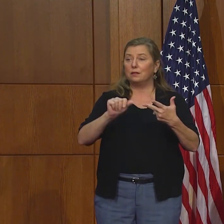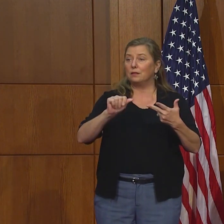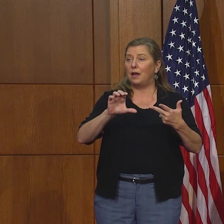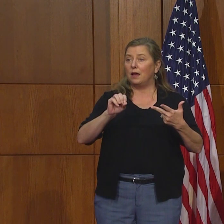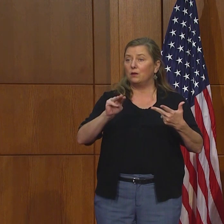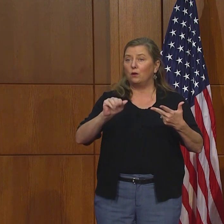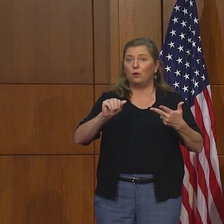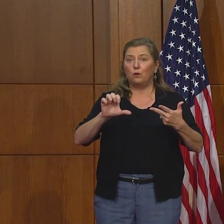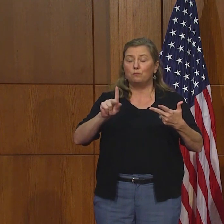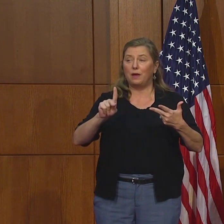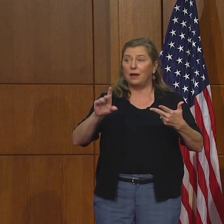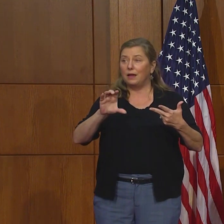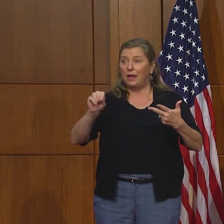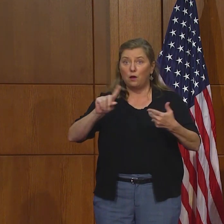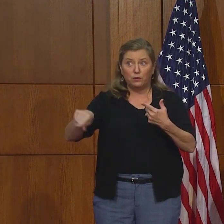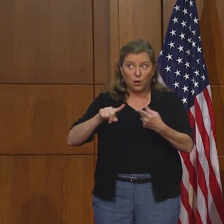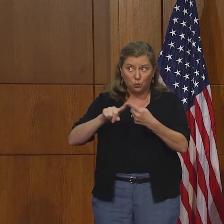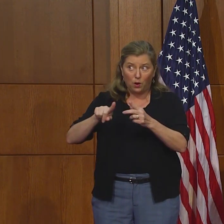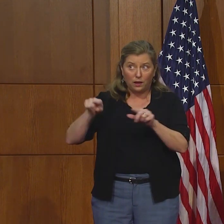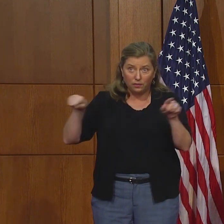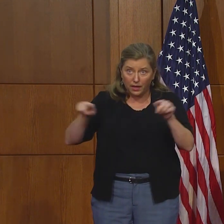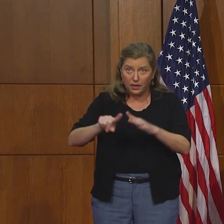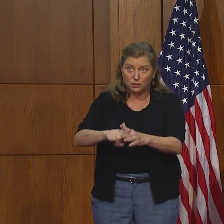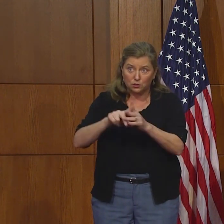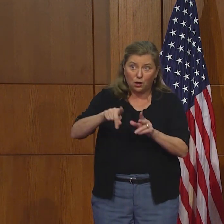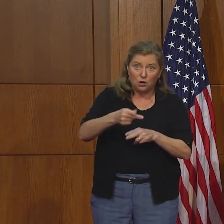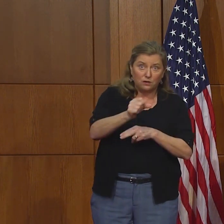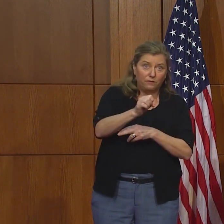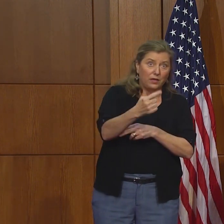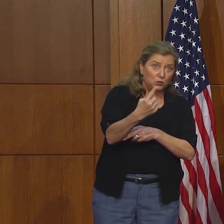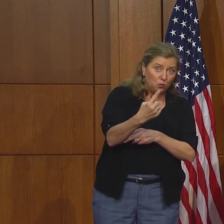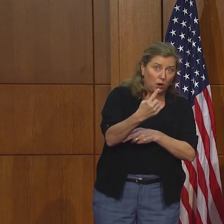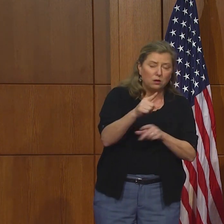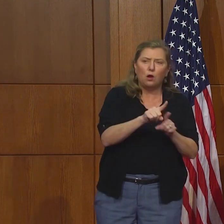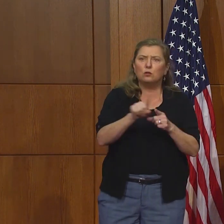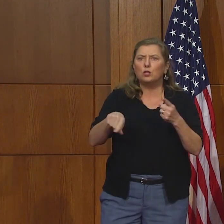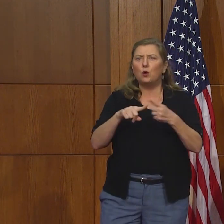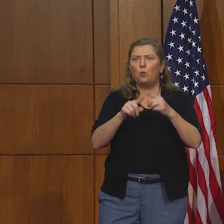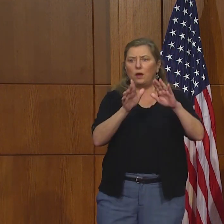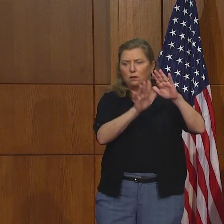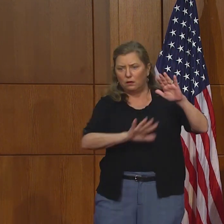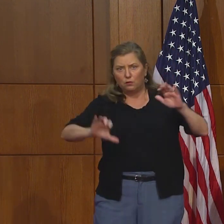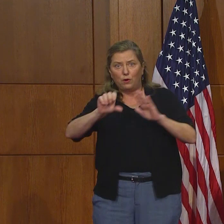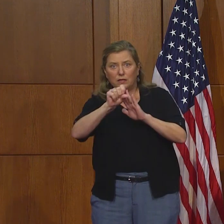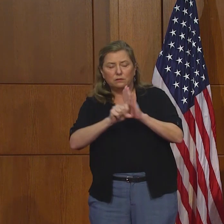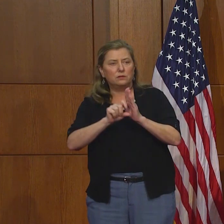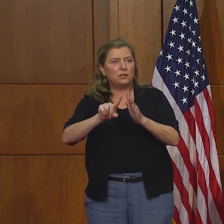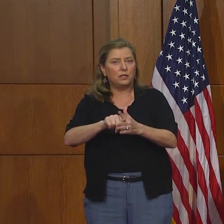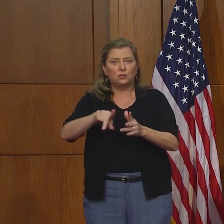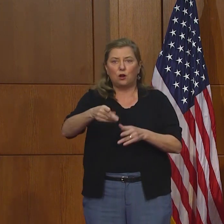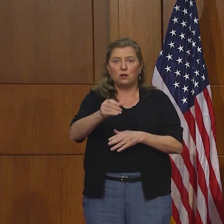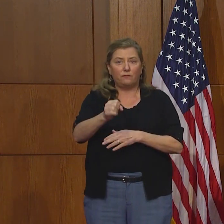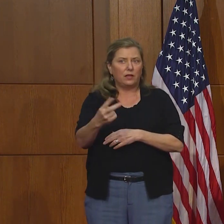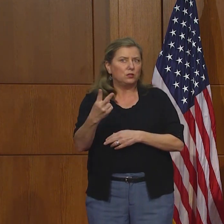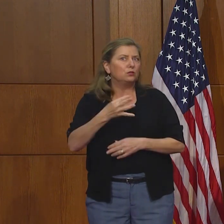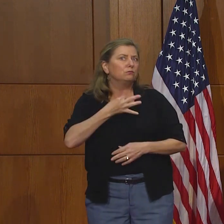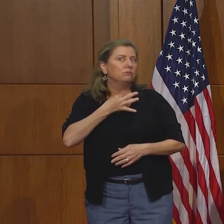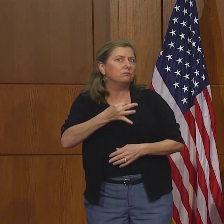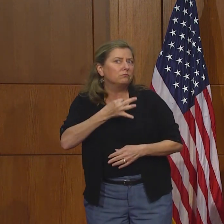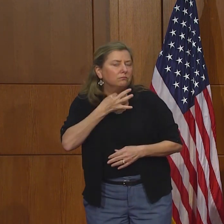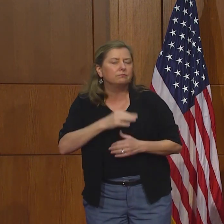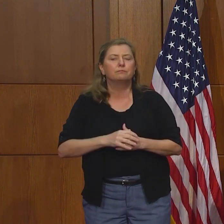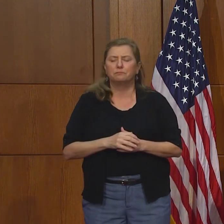Richmond van a poder empezar la fase 1 y cuándo el resto se van a mover a la fase 2. Estamos en